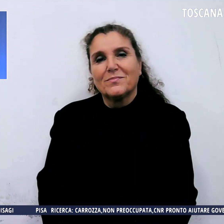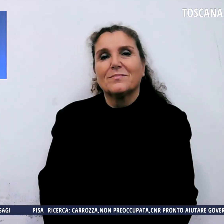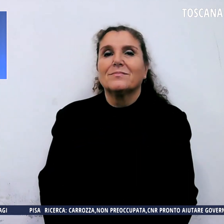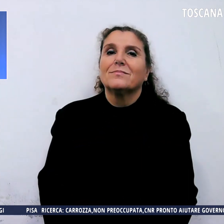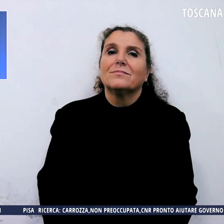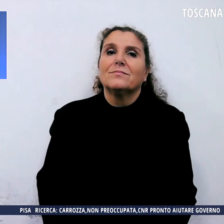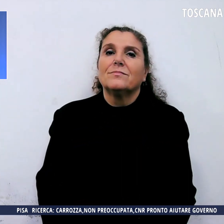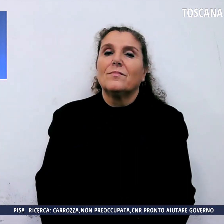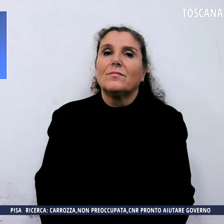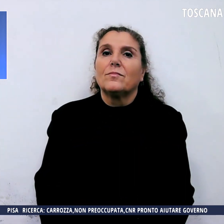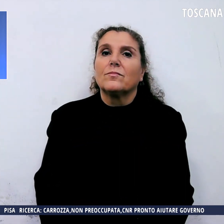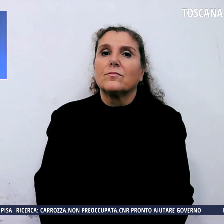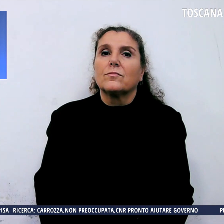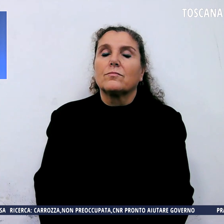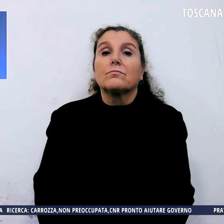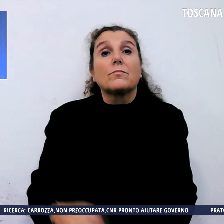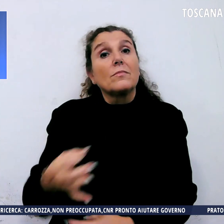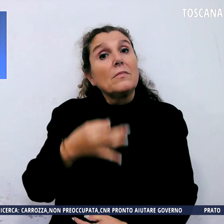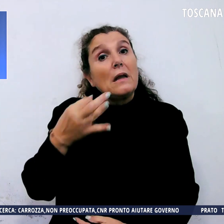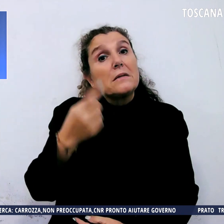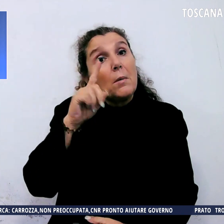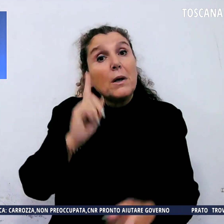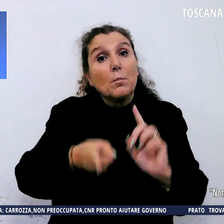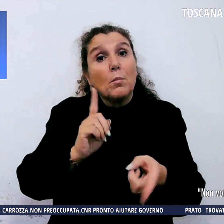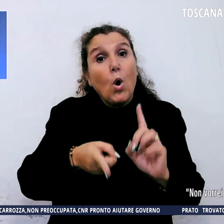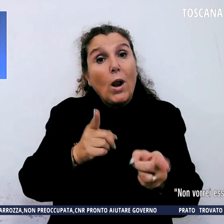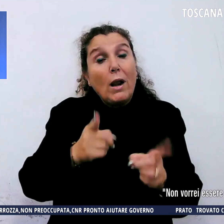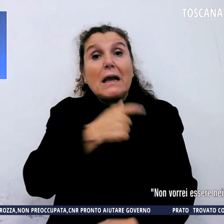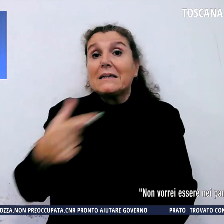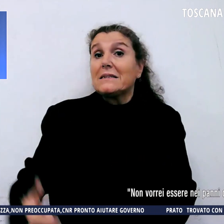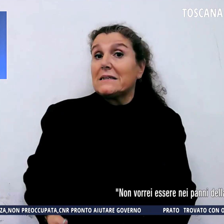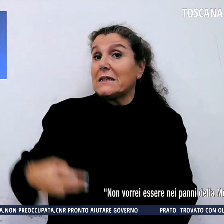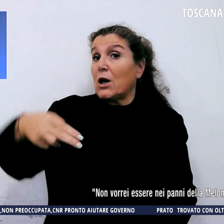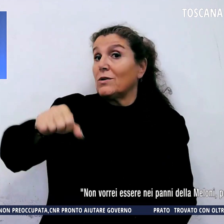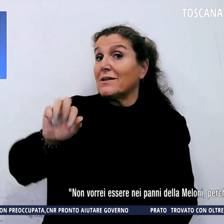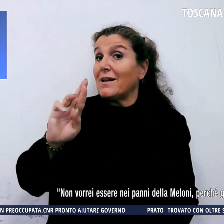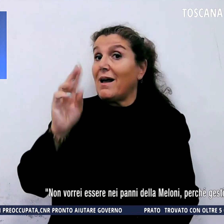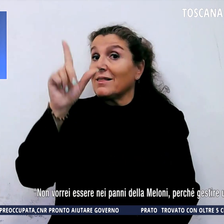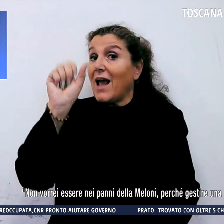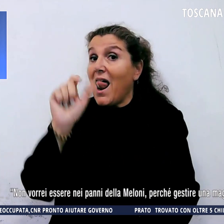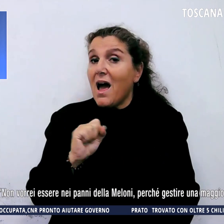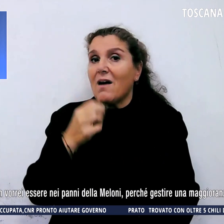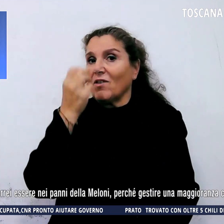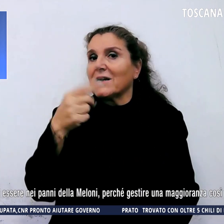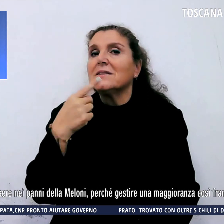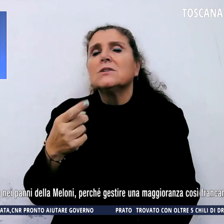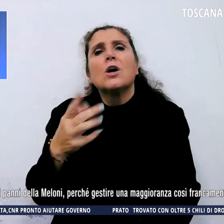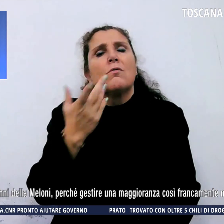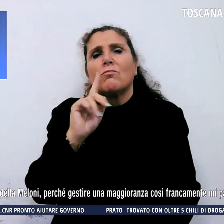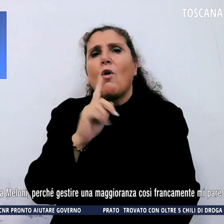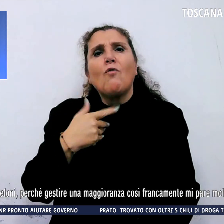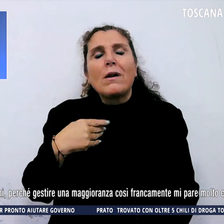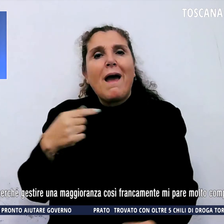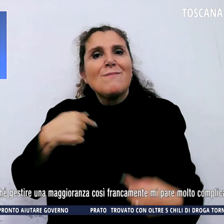E sempre a proposito della politica, il sindaco di Firenze Nardella ha detto non vorrei essere nei panni della Meloni perché